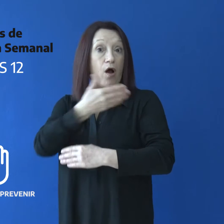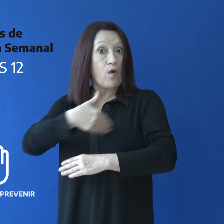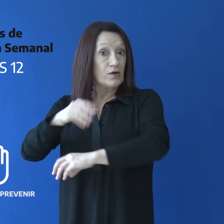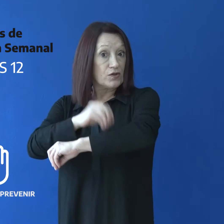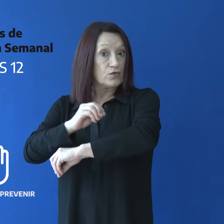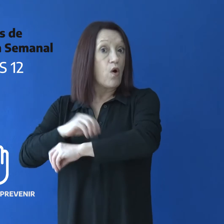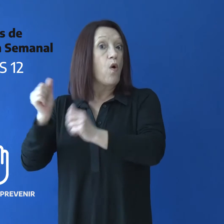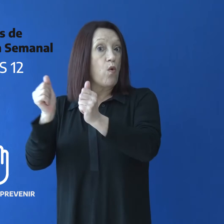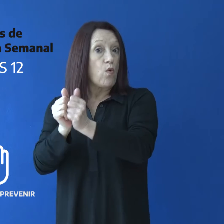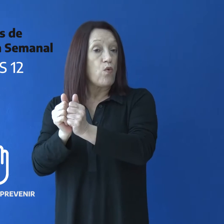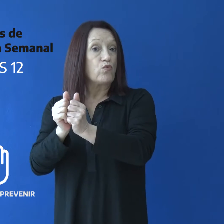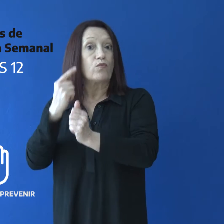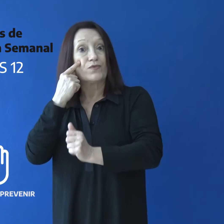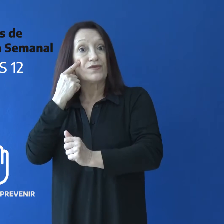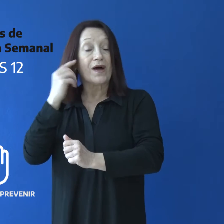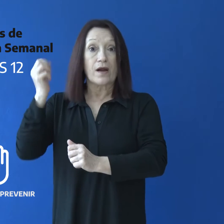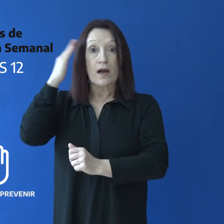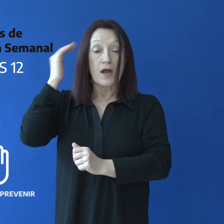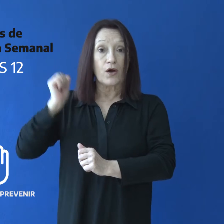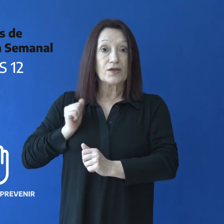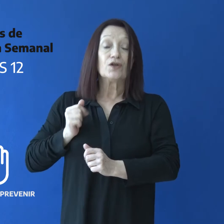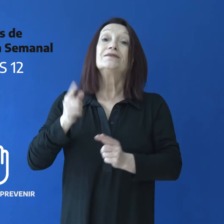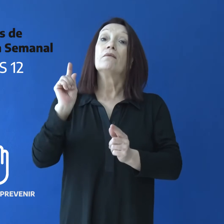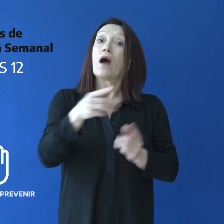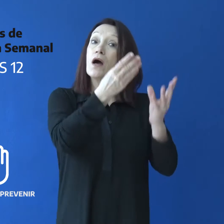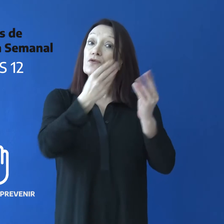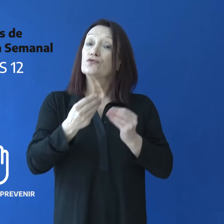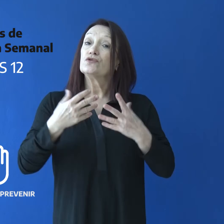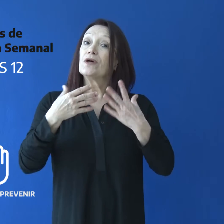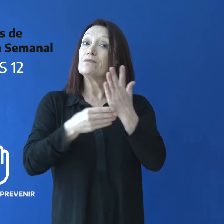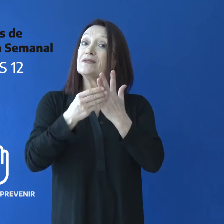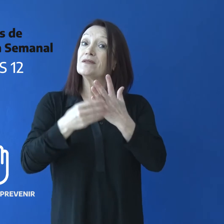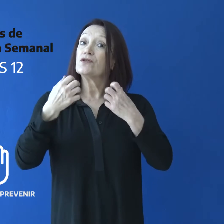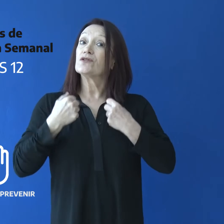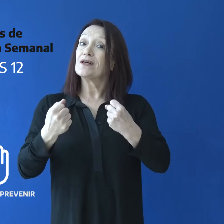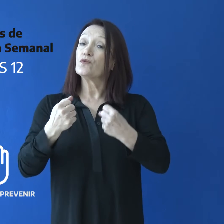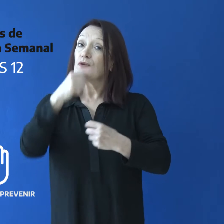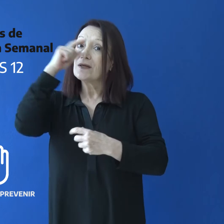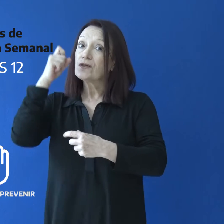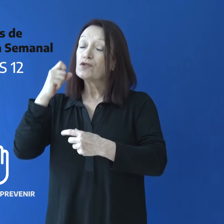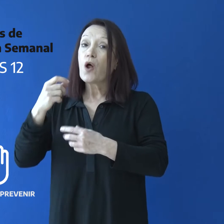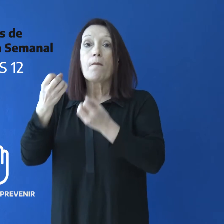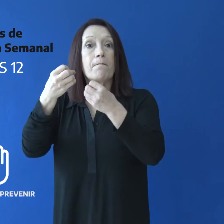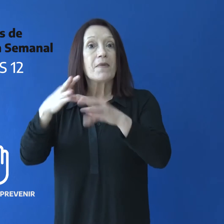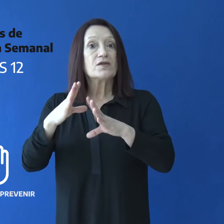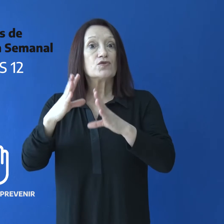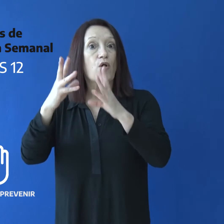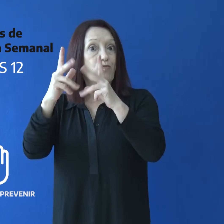Cruz, junto al municipio de Río Gallegos y el Ministerio de Salud de la Nación, se desarrolló el programa